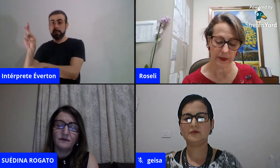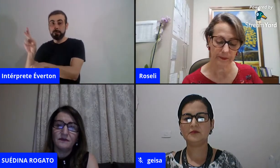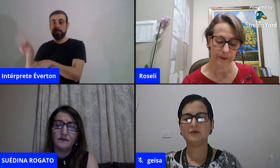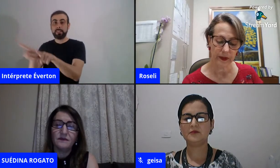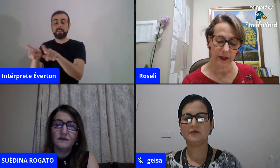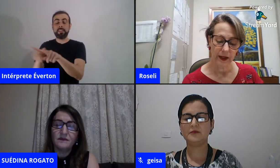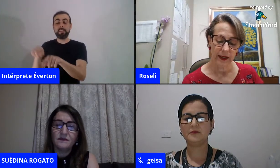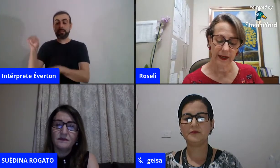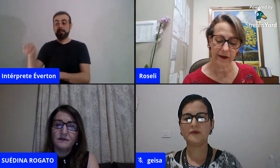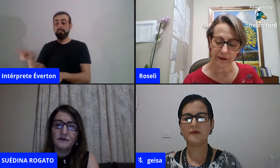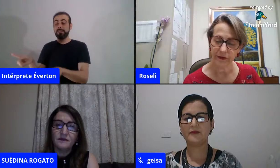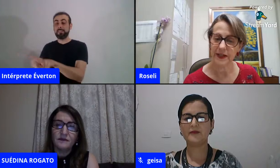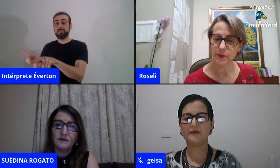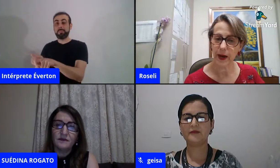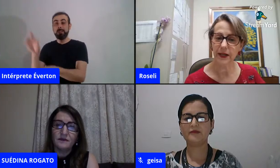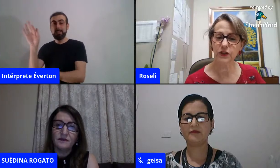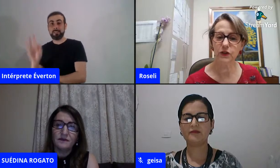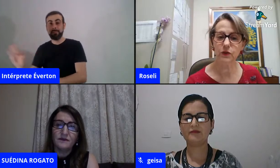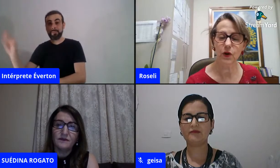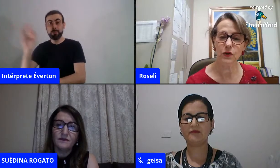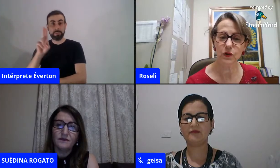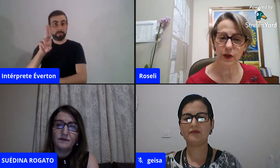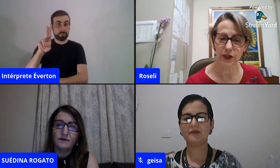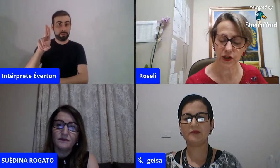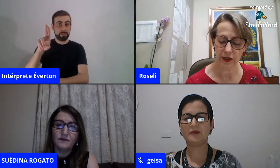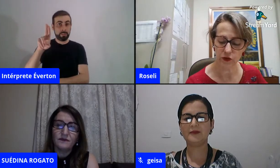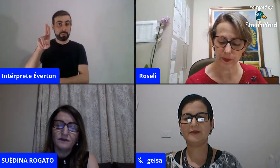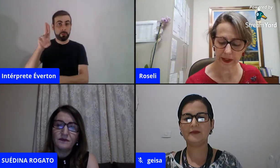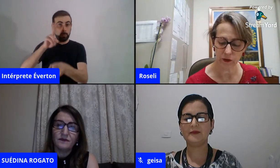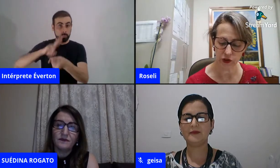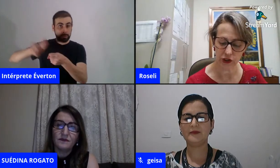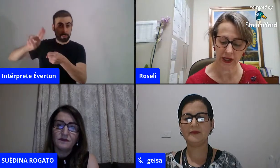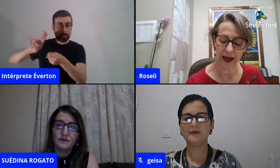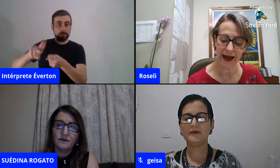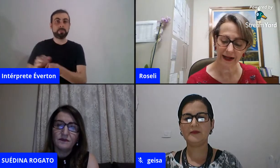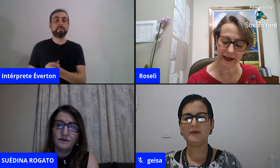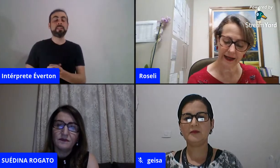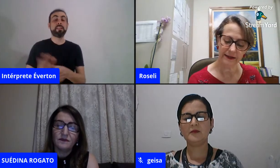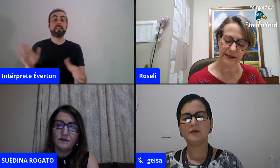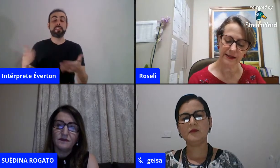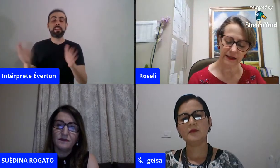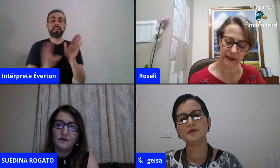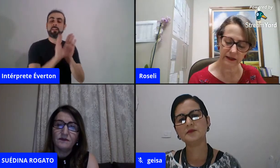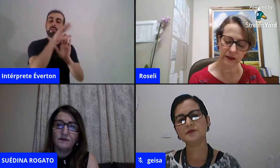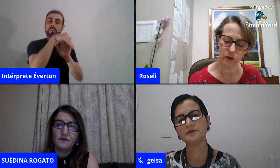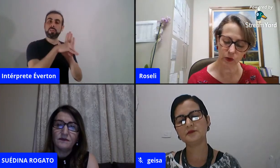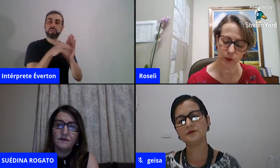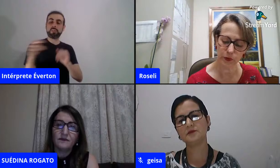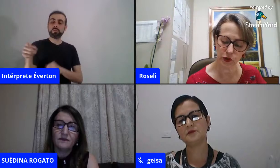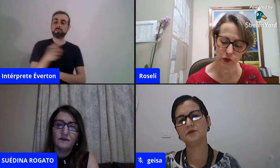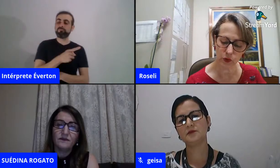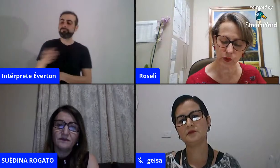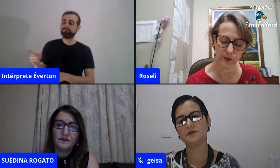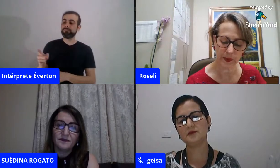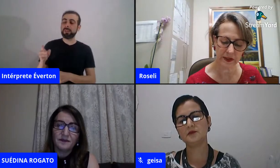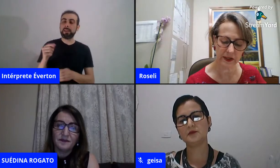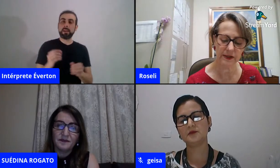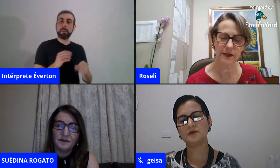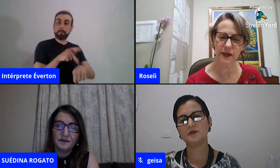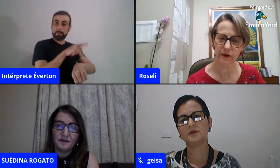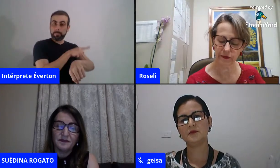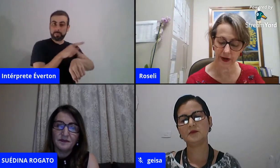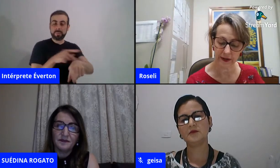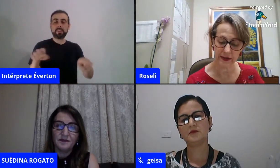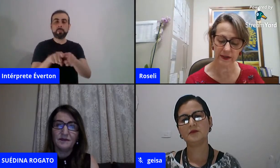Unesp, e faz parte do nosso colegiado de pedagogia, além de ser líder do grupo de estudos e